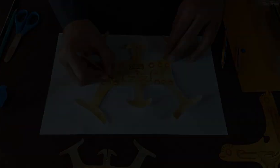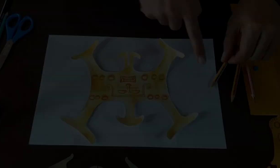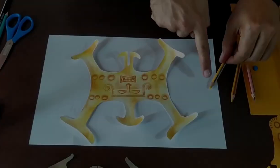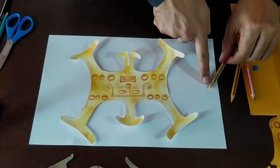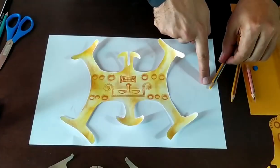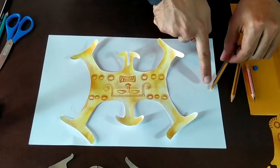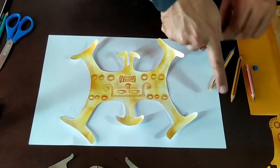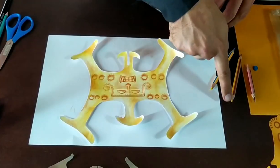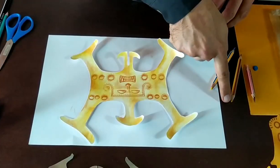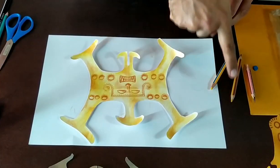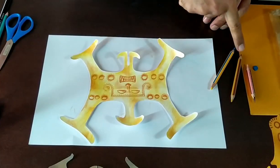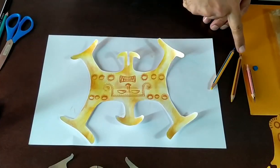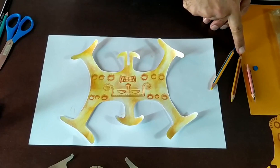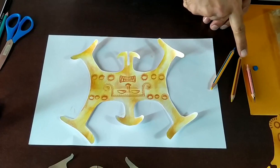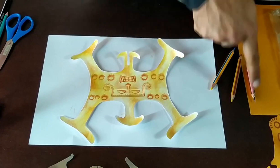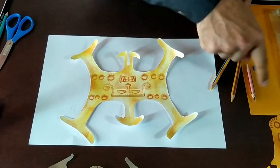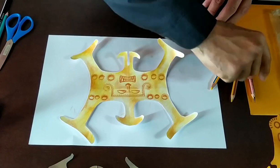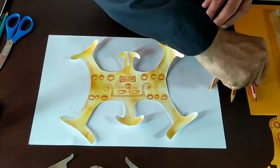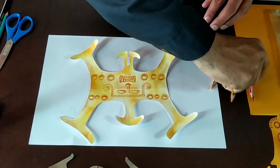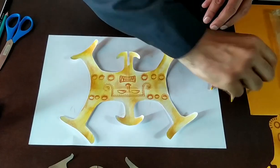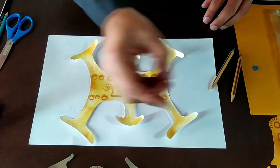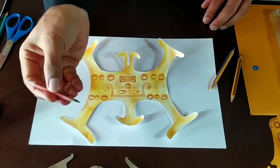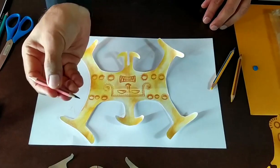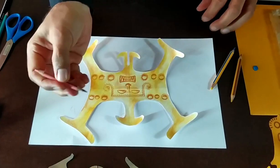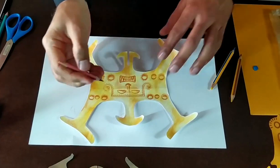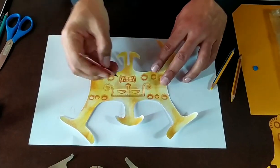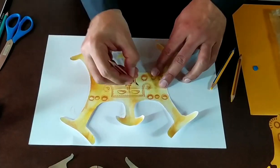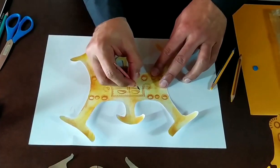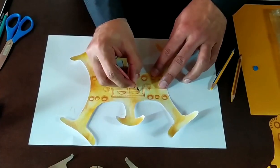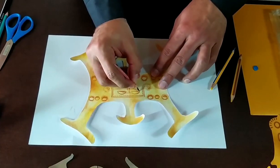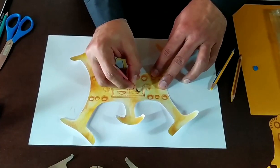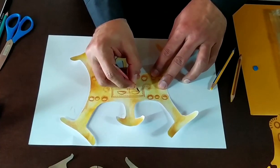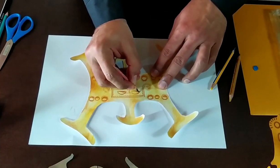Usemos ahora el color café oscuro para resaltar detalles.